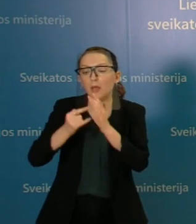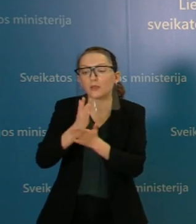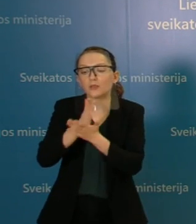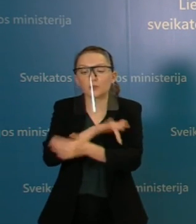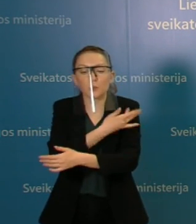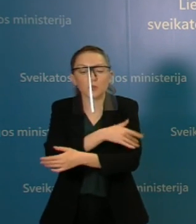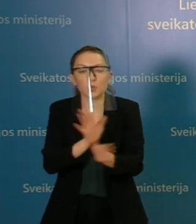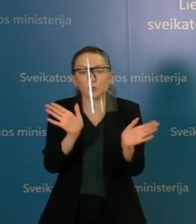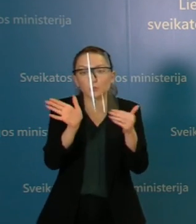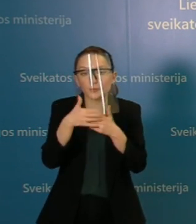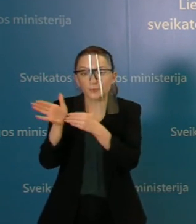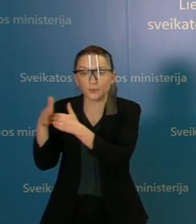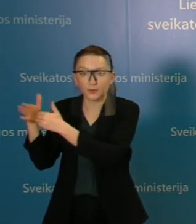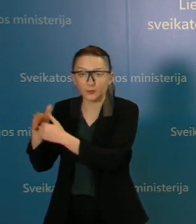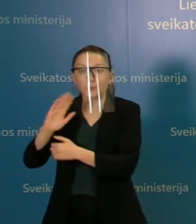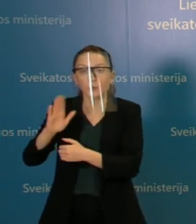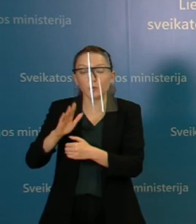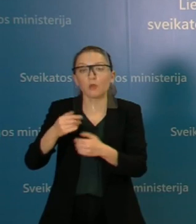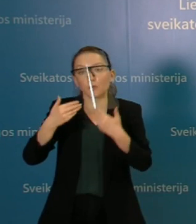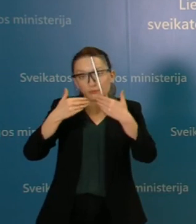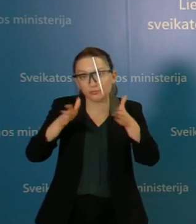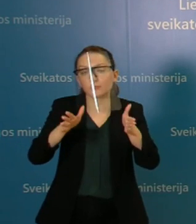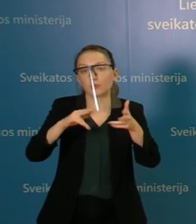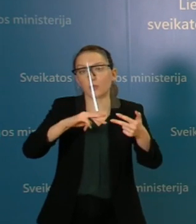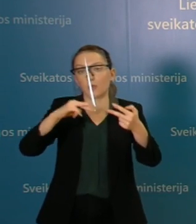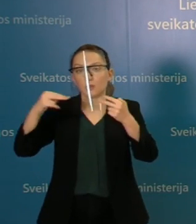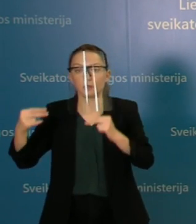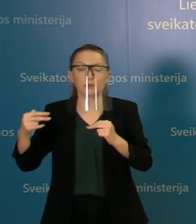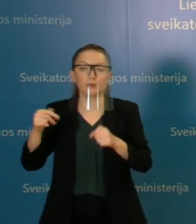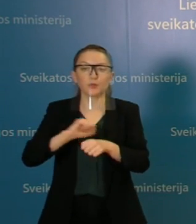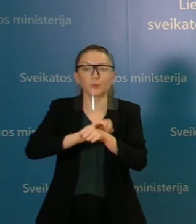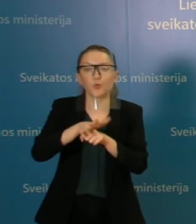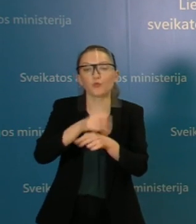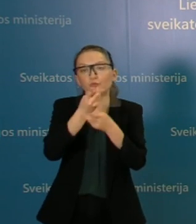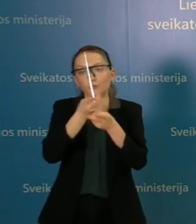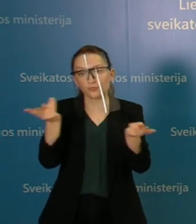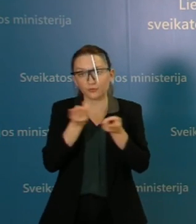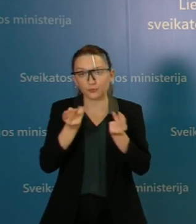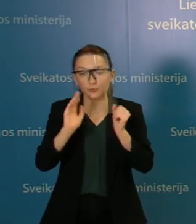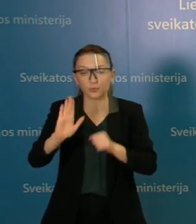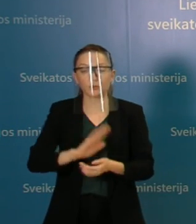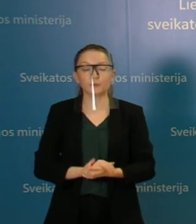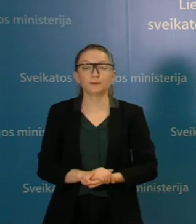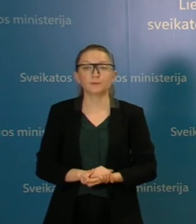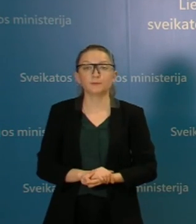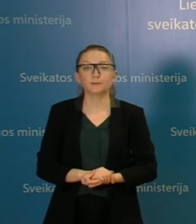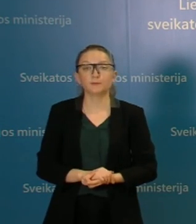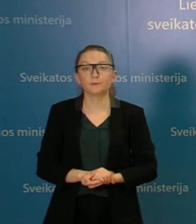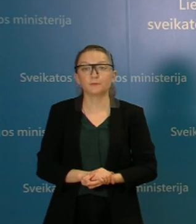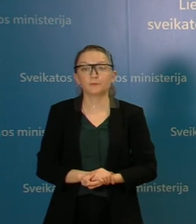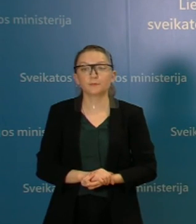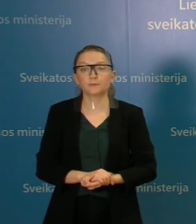paslaugas teikiančių skyrių ir lovų skaičius ir juos bus sverčiamos į lovas skirtas COVID-19 pacientam gydyti.